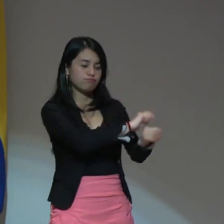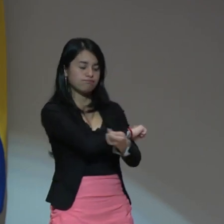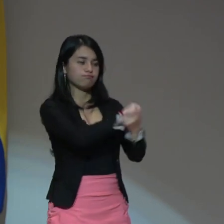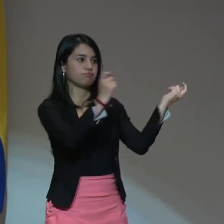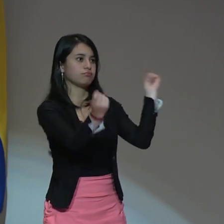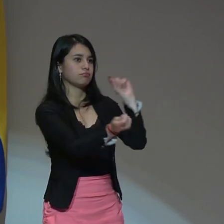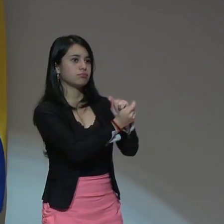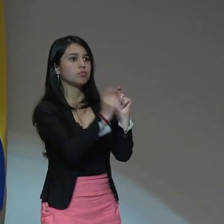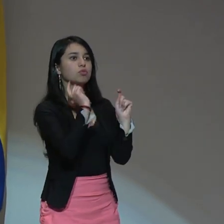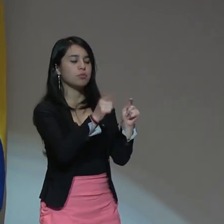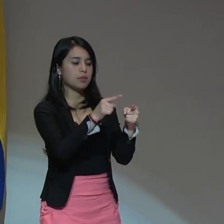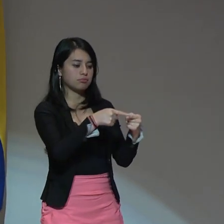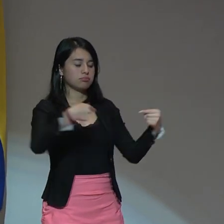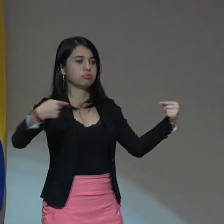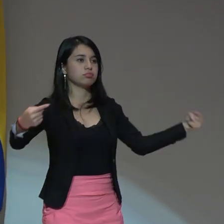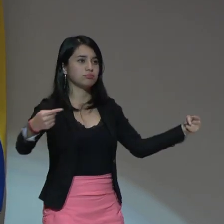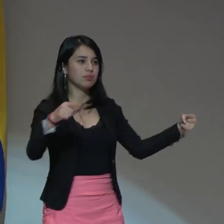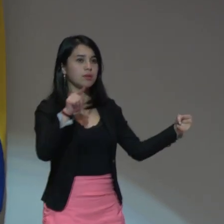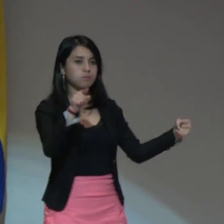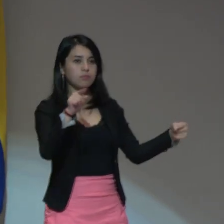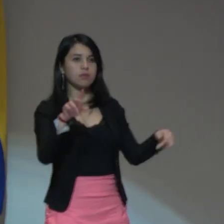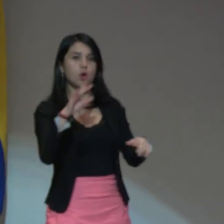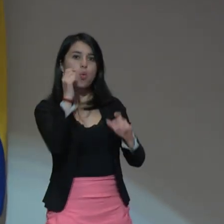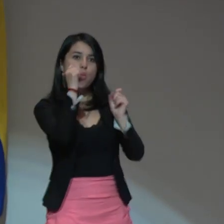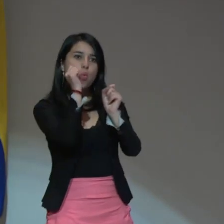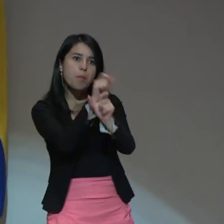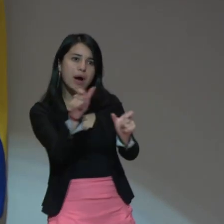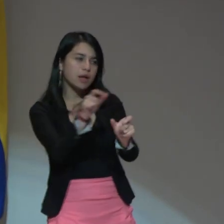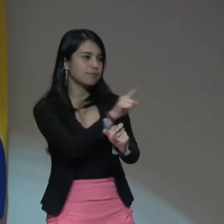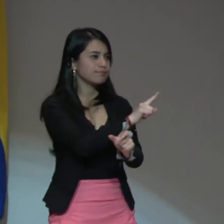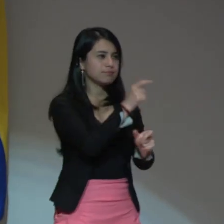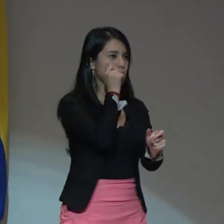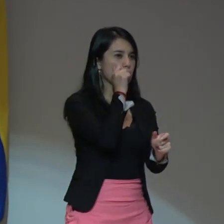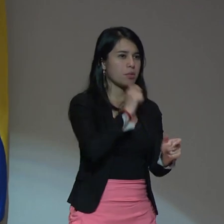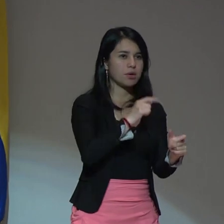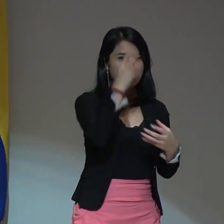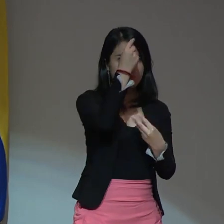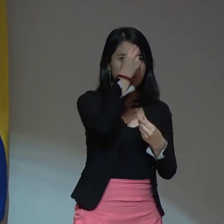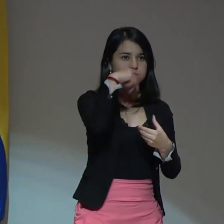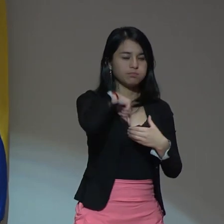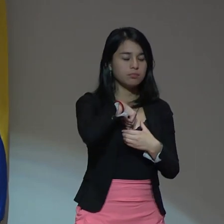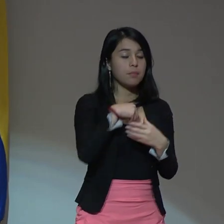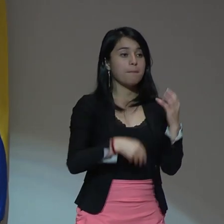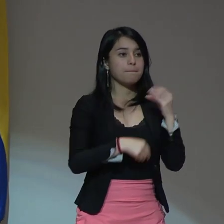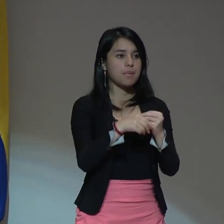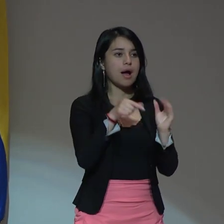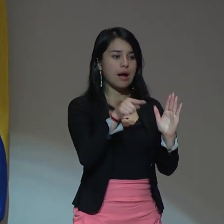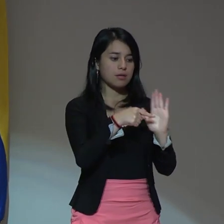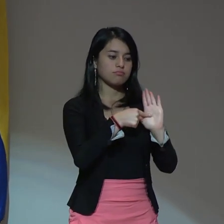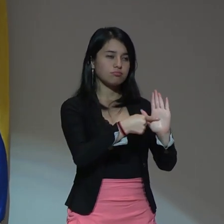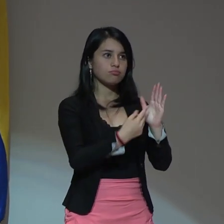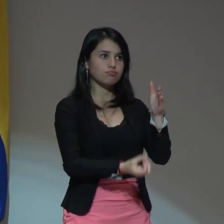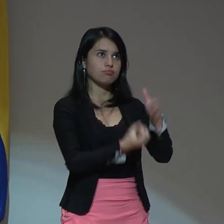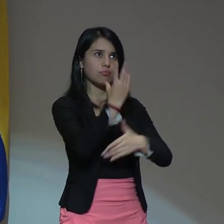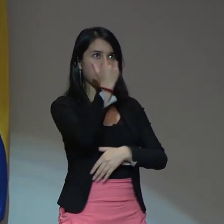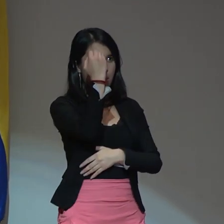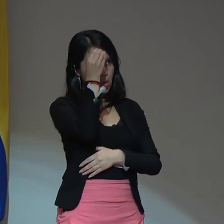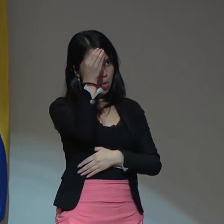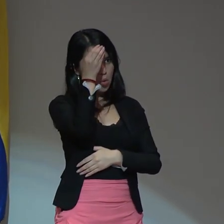amplificó por la dimensión no humana. A partir de ello se producen conceptos